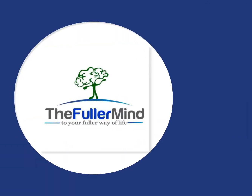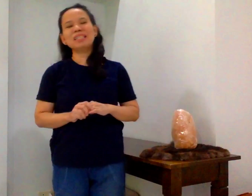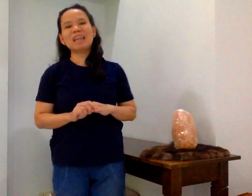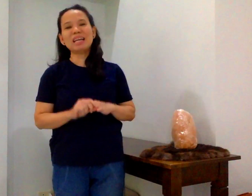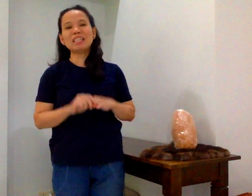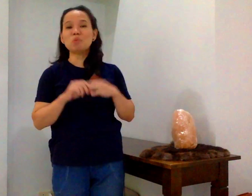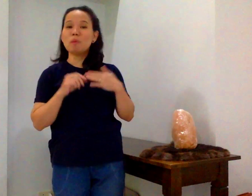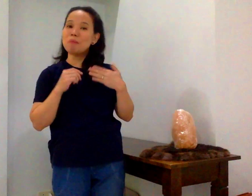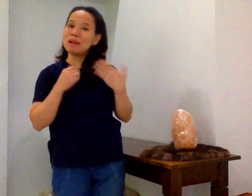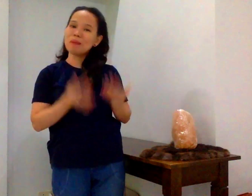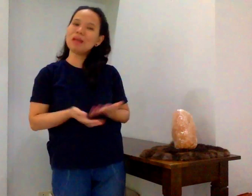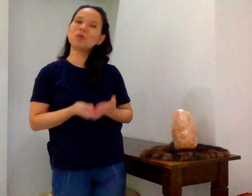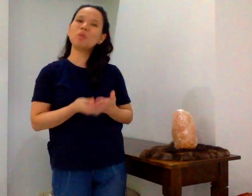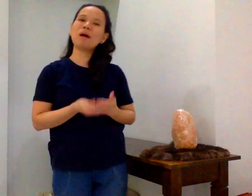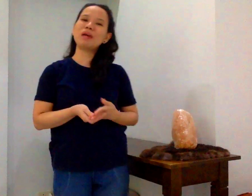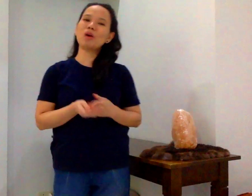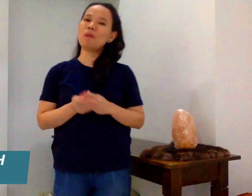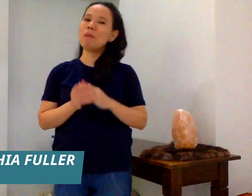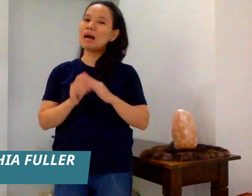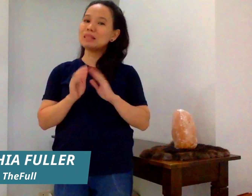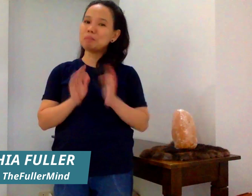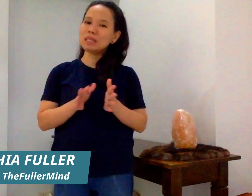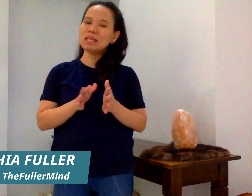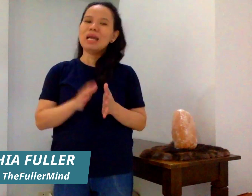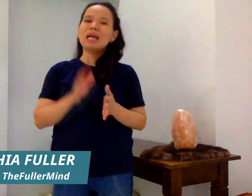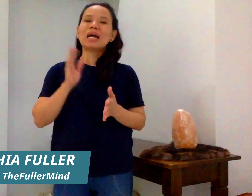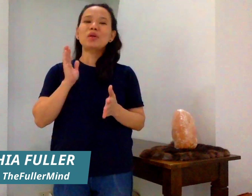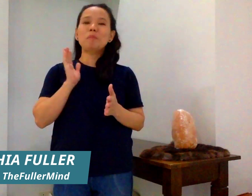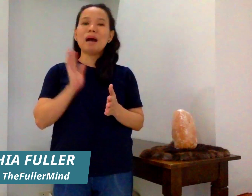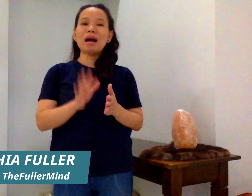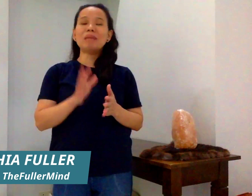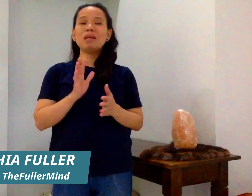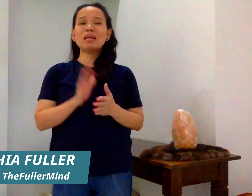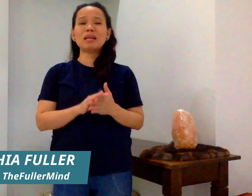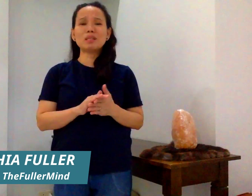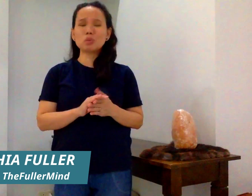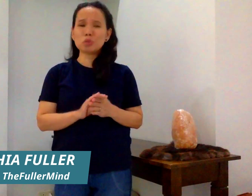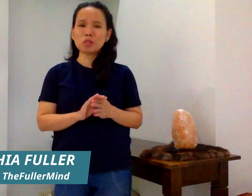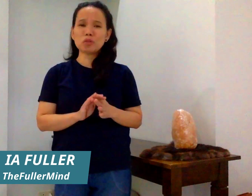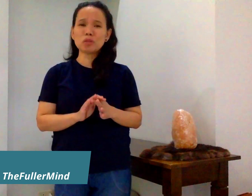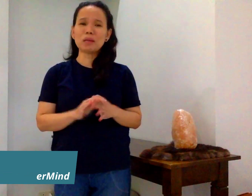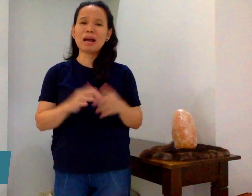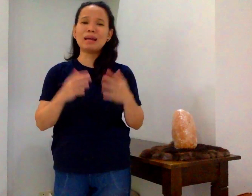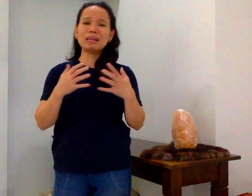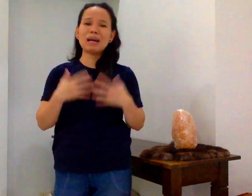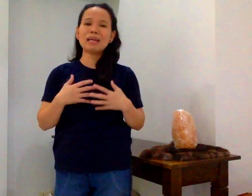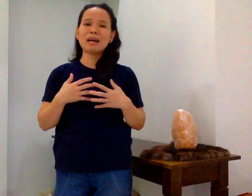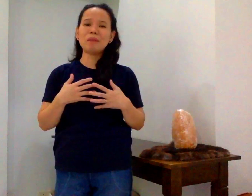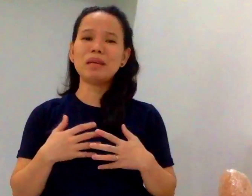Nais mo bang malaman kung paano ka pa makakatipid? Kayo ba ay malaki ang gastusin nyo sa pagkain gaya namin?